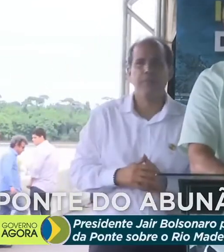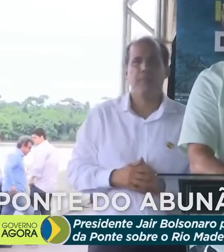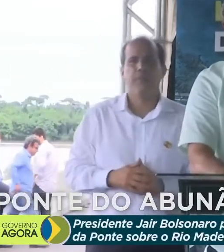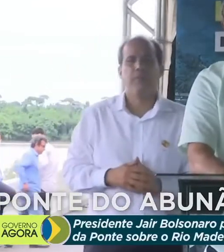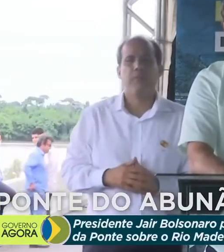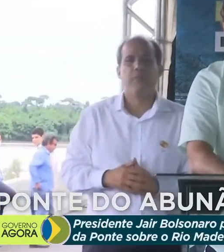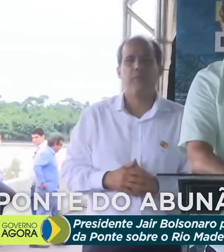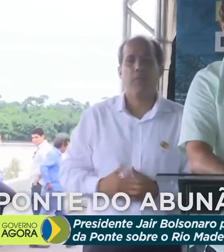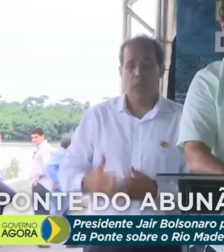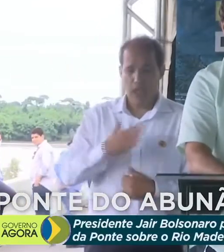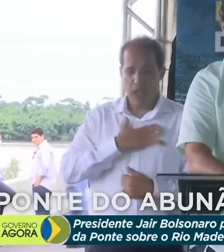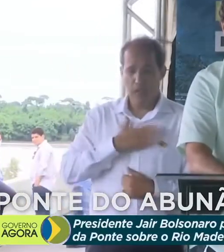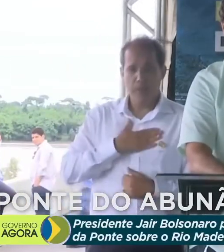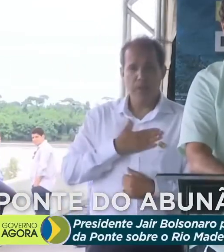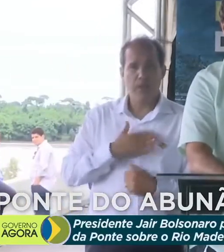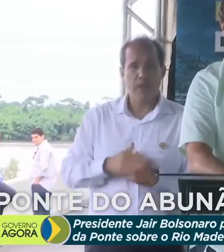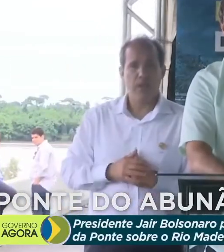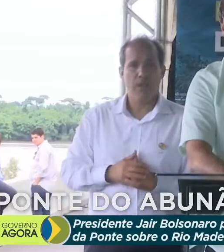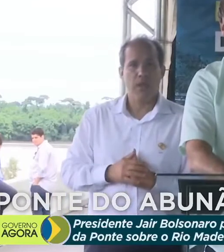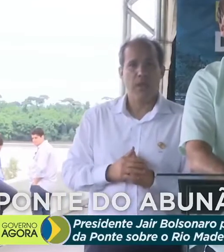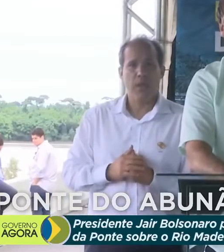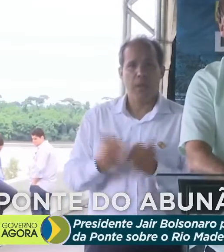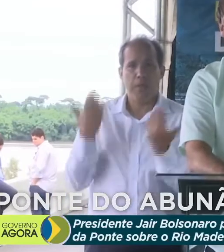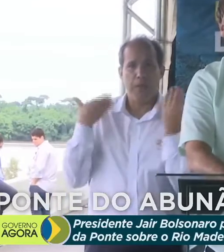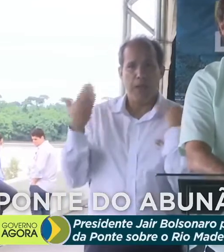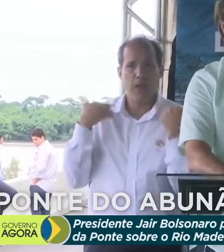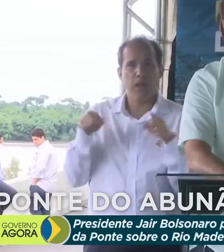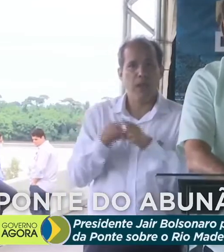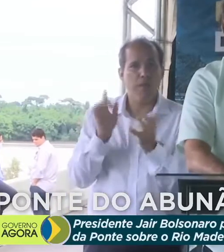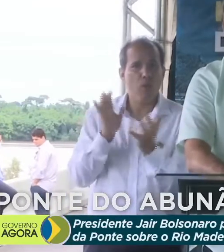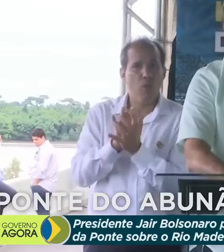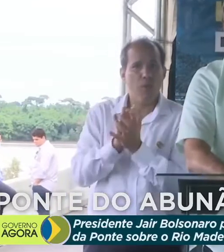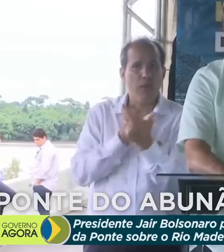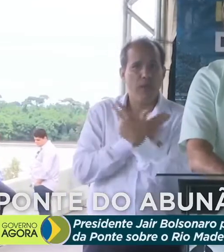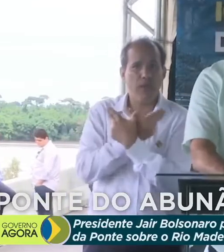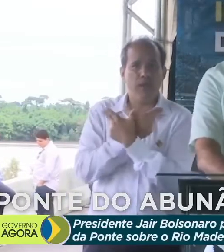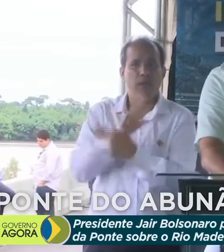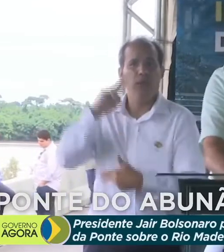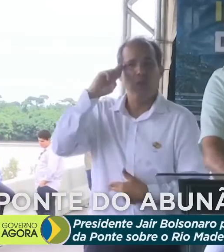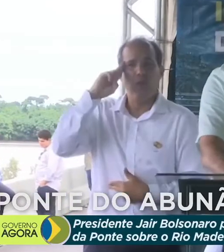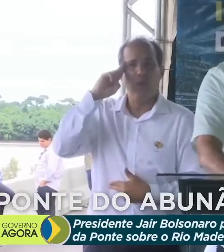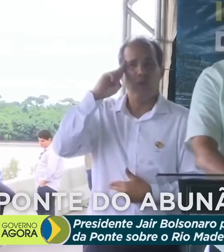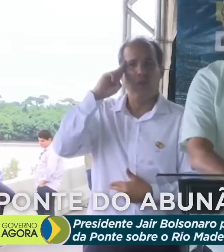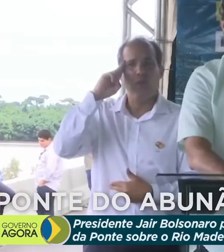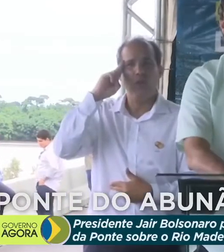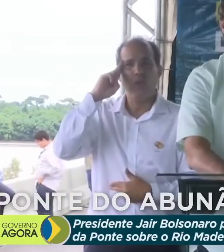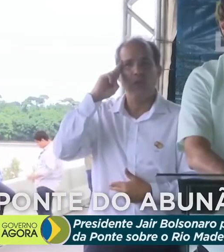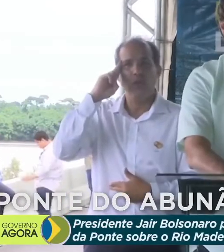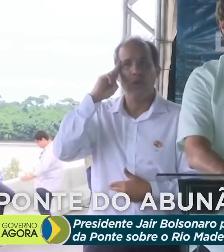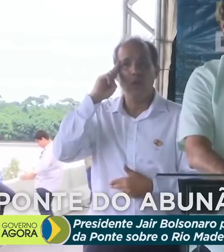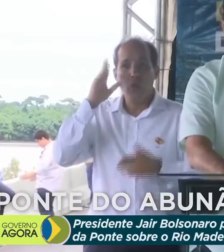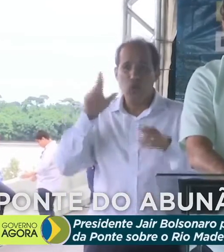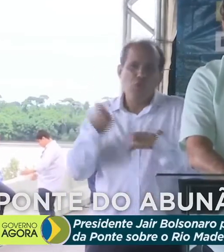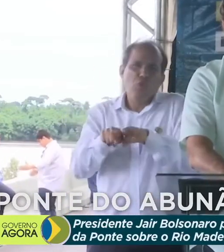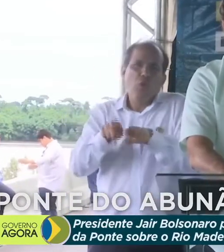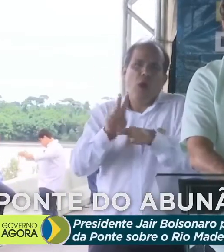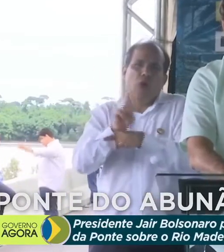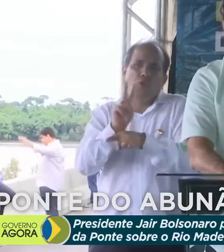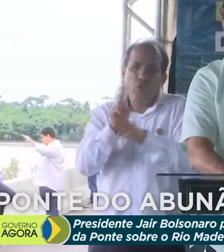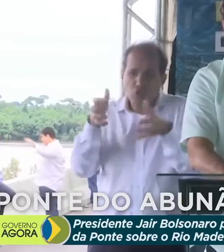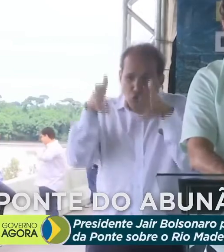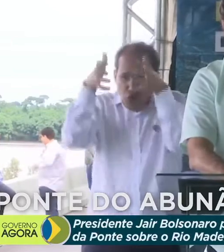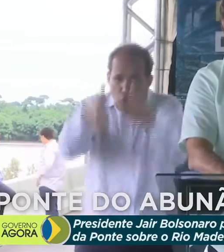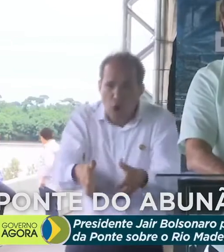A minha Marinha, o meu Exército e a minha Aeronáutica jogam dentro das quatro